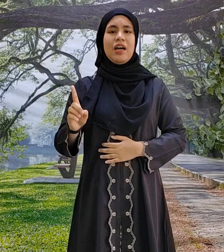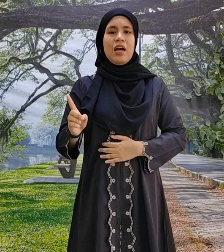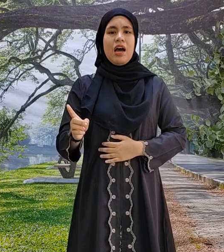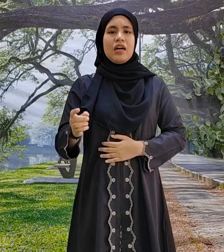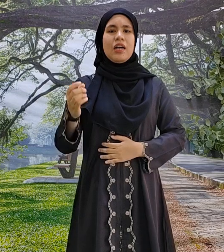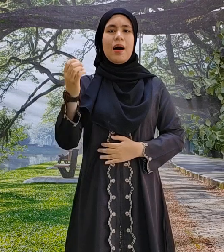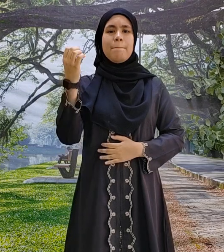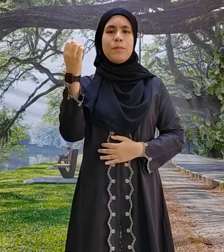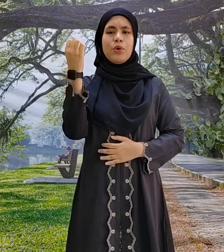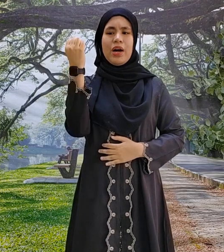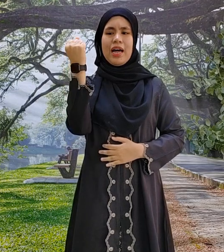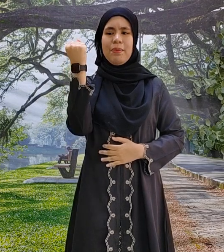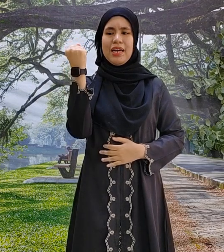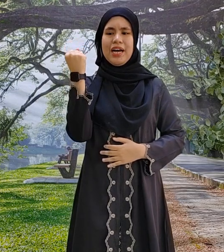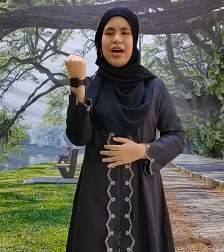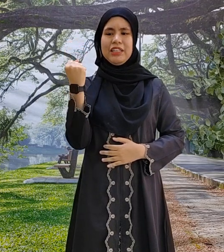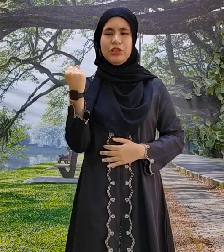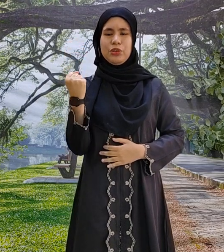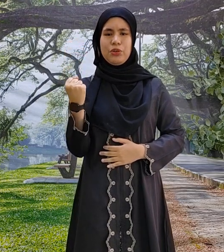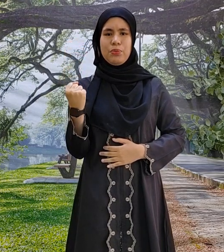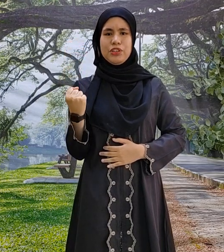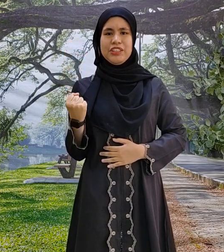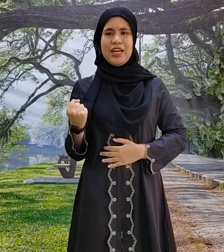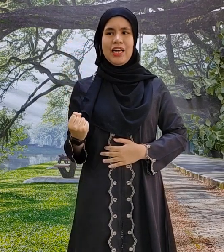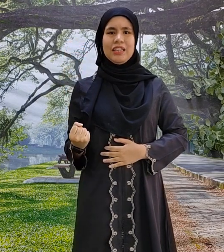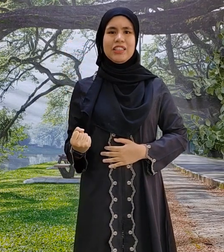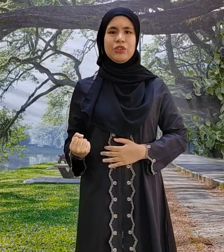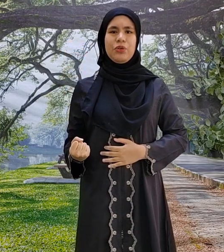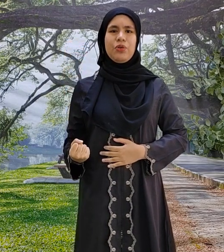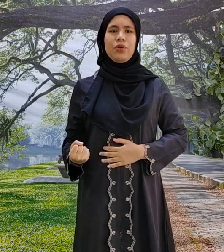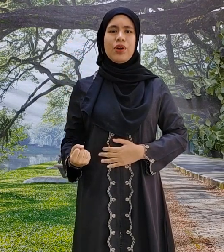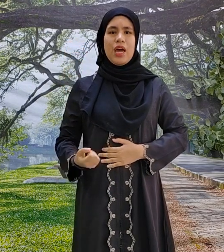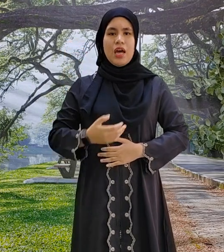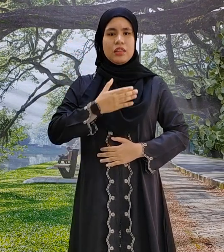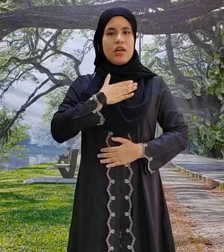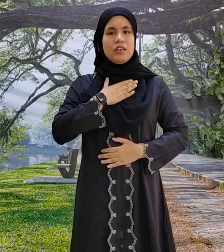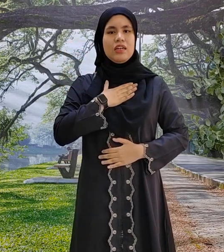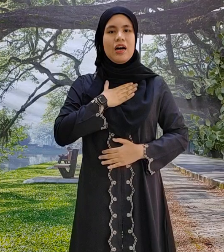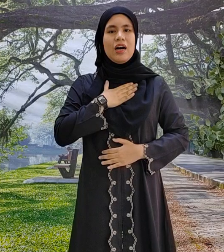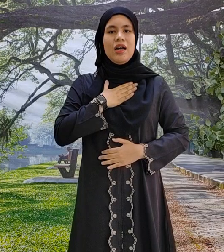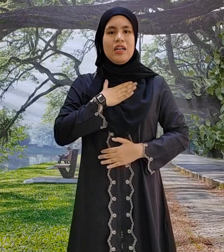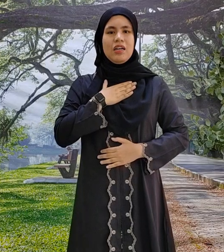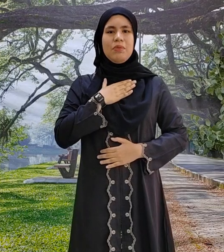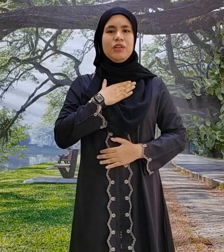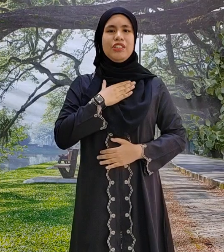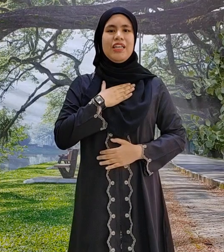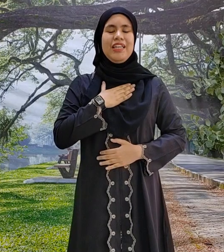Kampung halaman hancur musnah tersungkur Tanda kemanusiaan